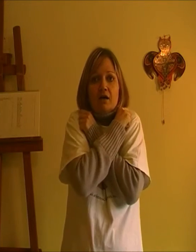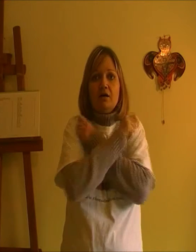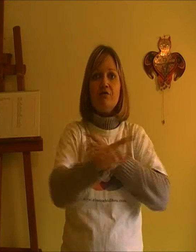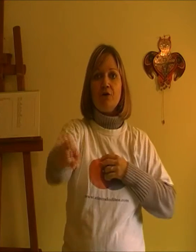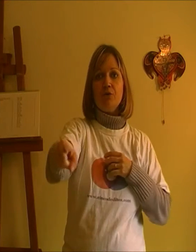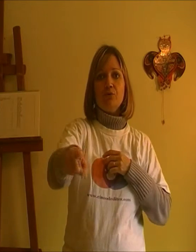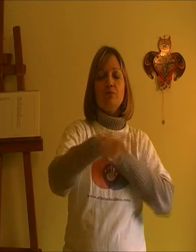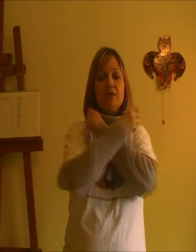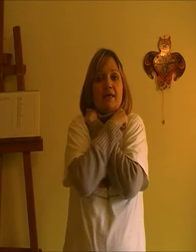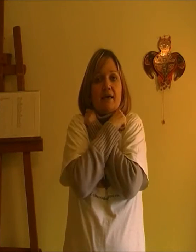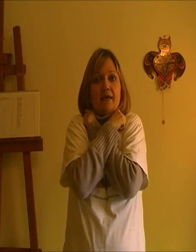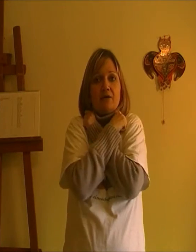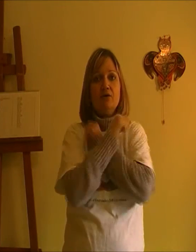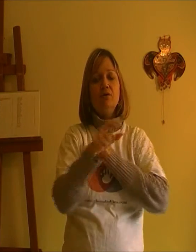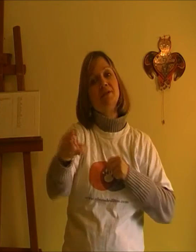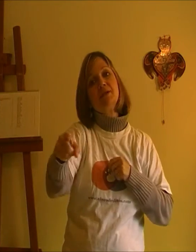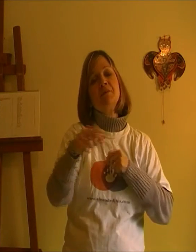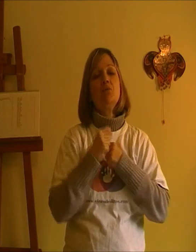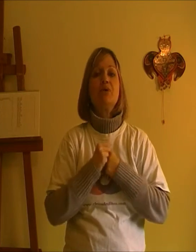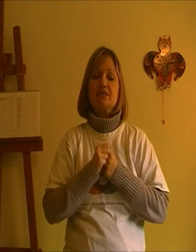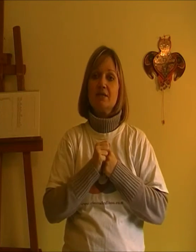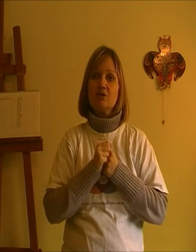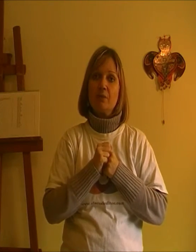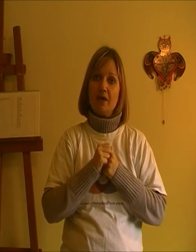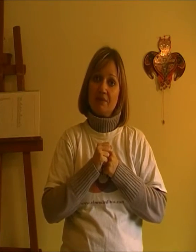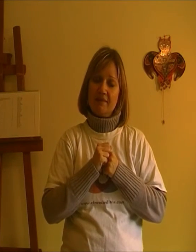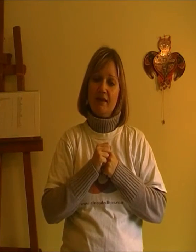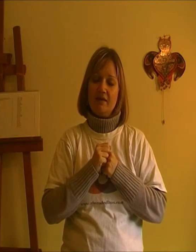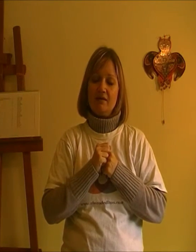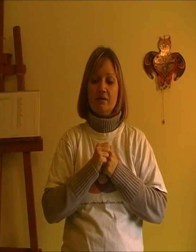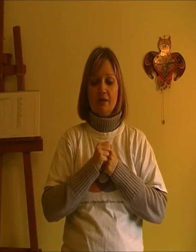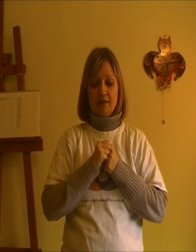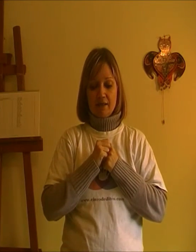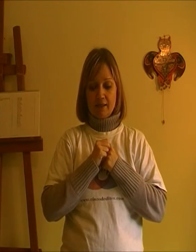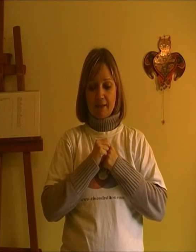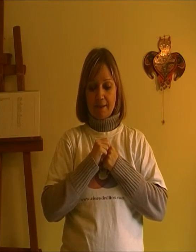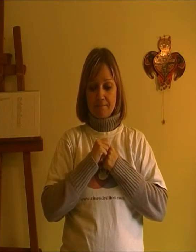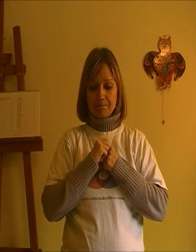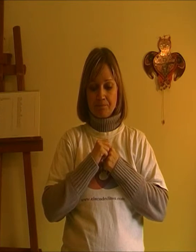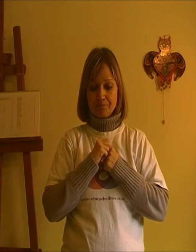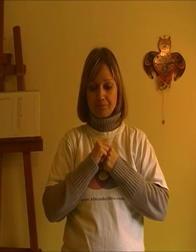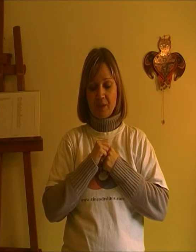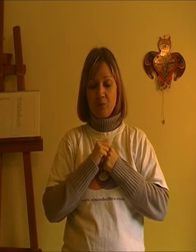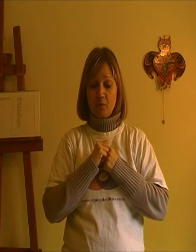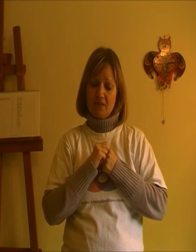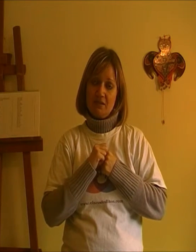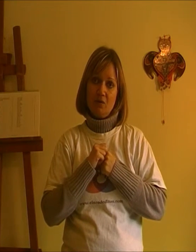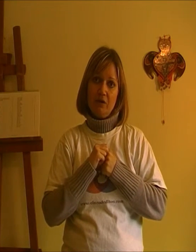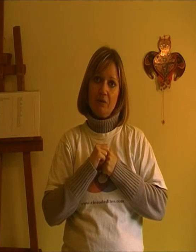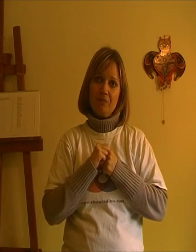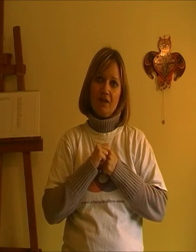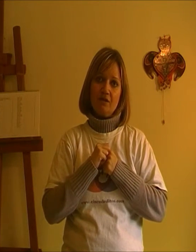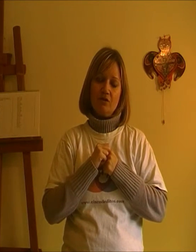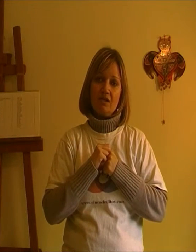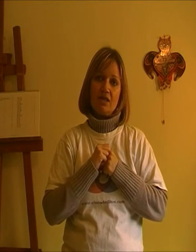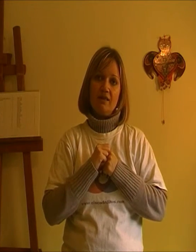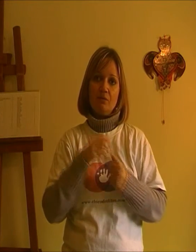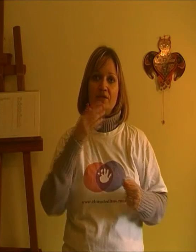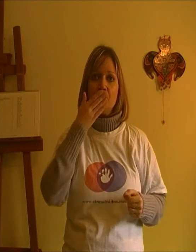Love you, te quiero, es también un buen signo para aprender. Y poco más, ¿de acuerdo? Entonces, nada, un